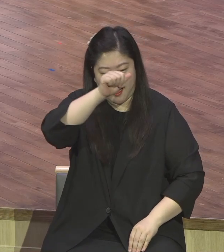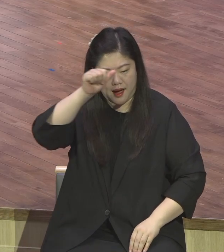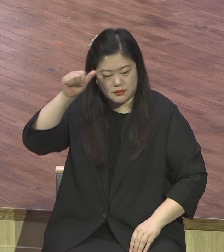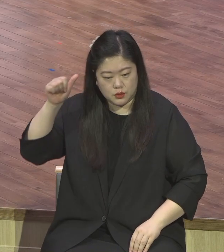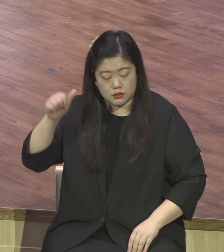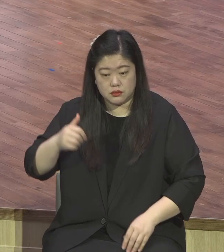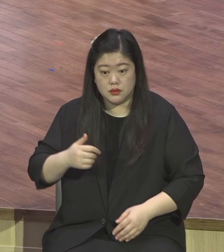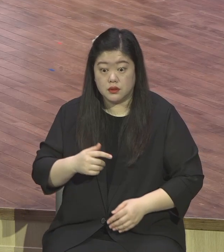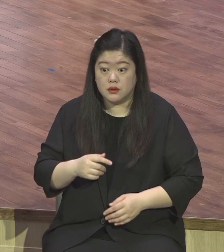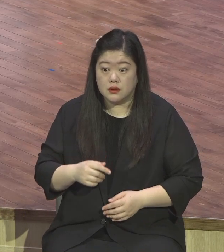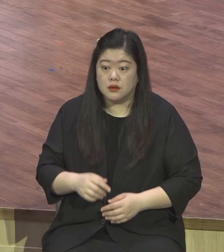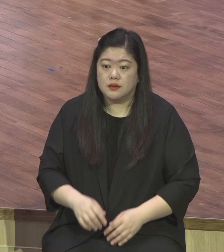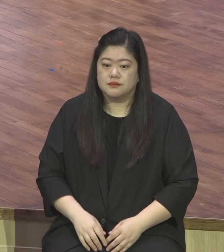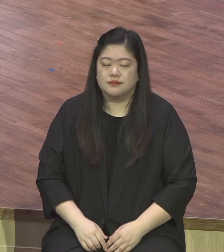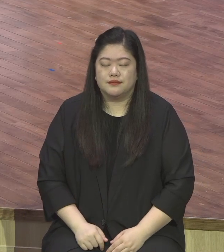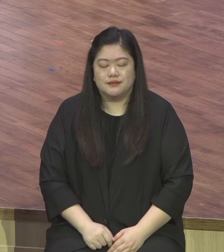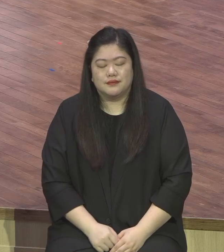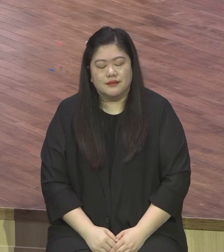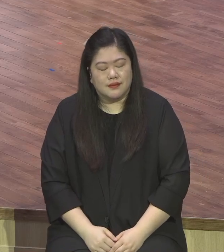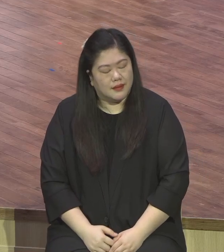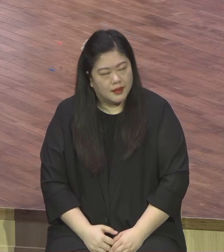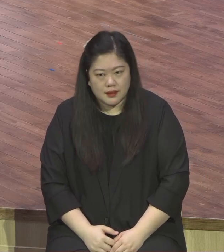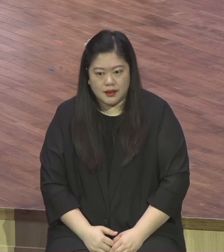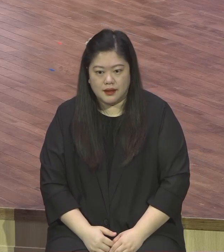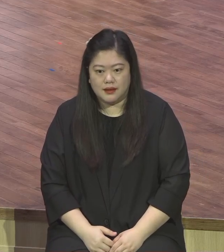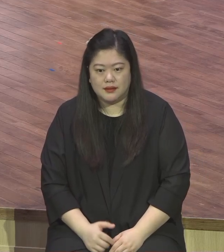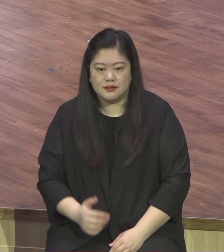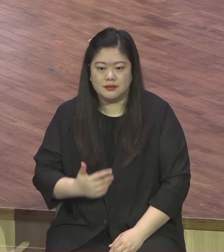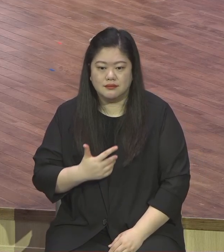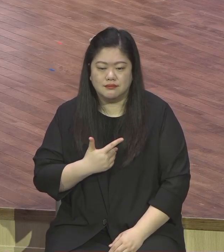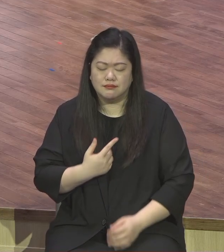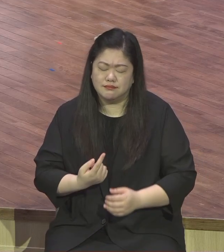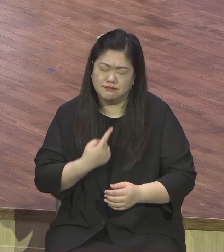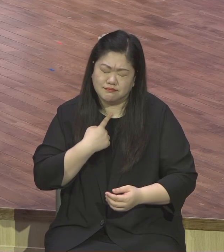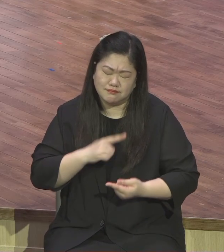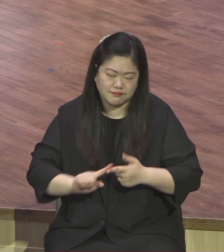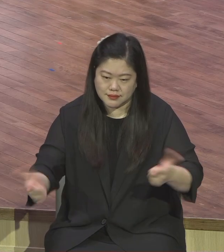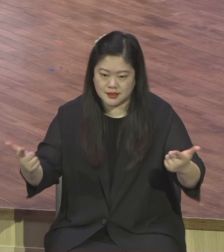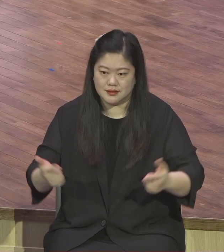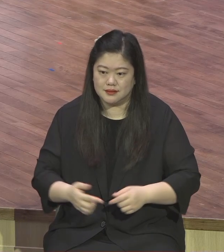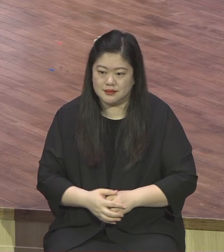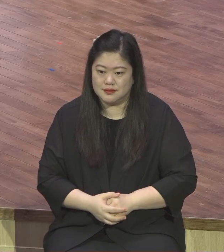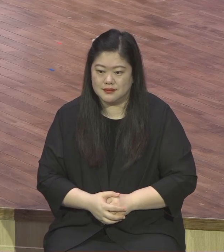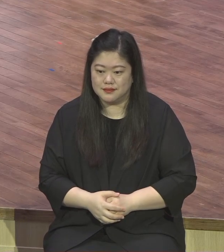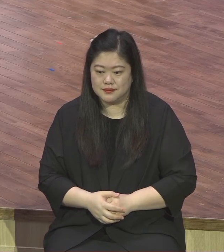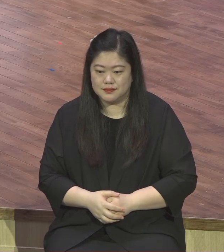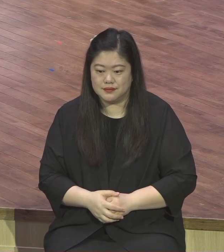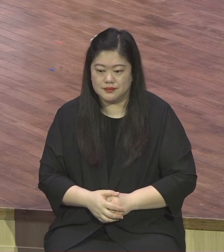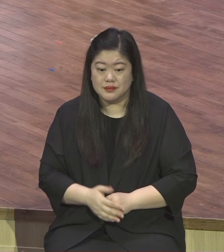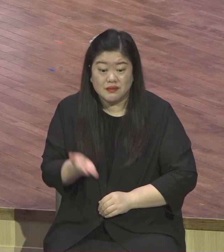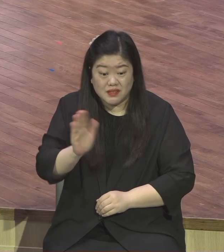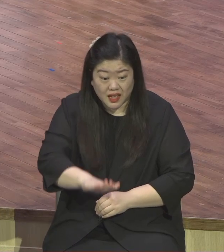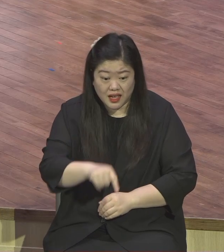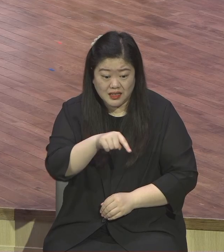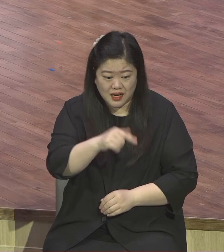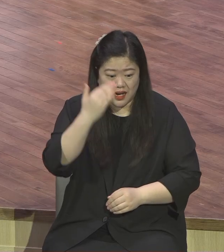그건 완전히 교회 망가뜨리는 짓입니다. 그게 한국교회의 지금 교회들의 모습들이란 말이에요. 이